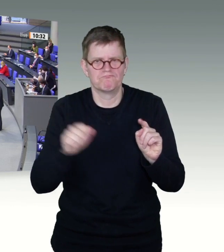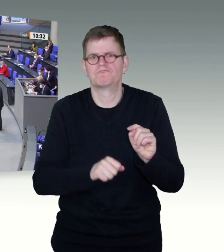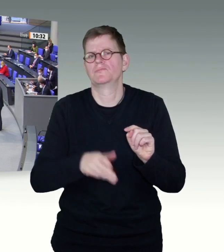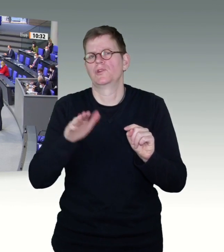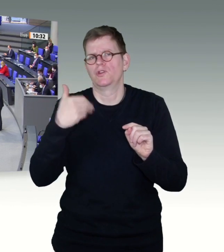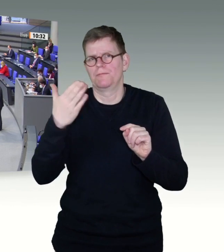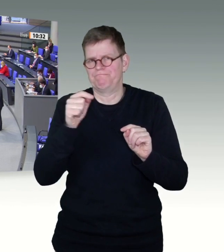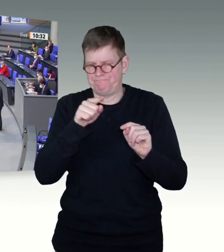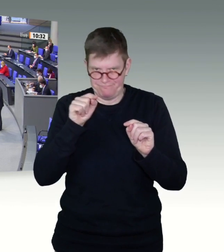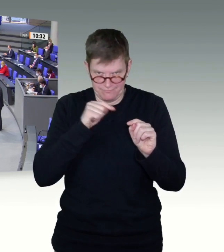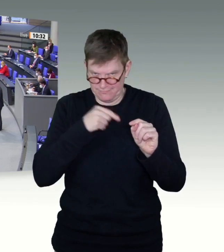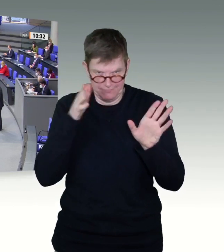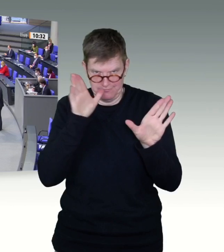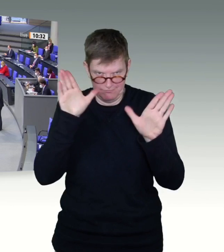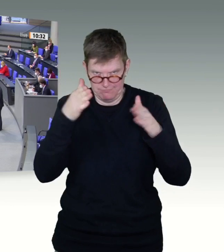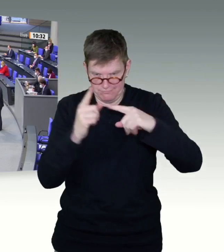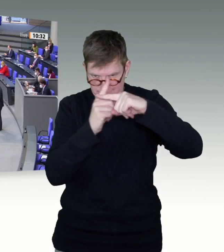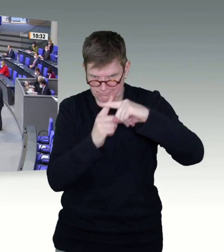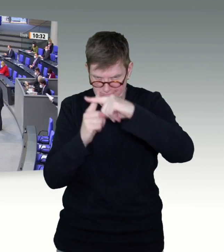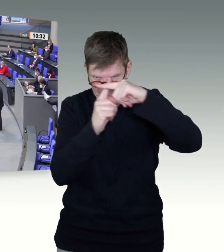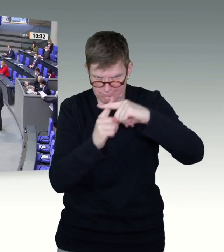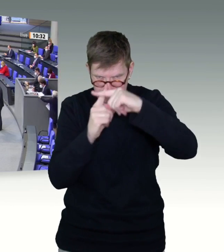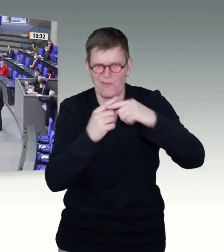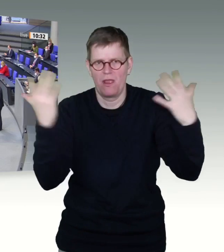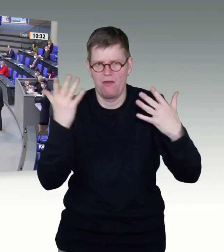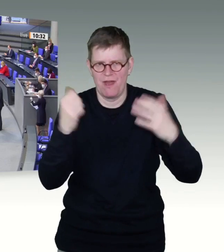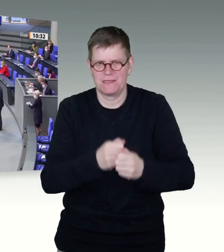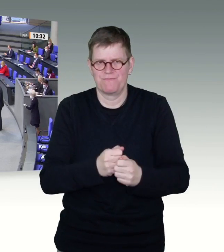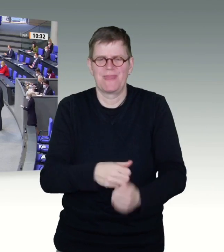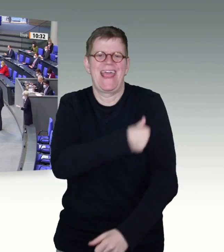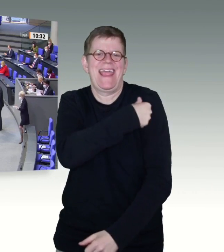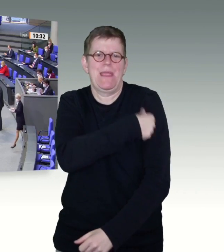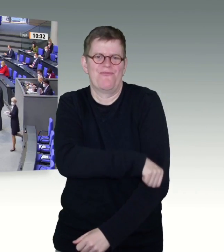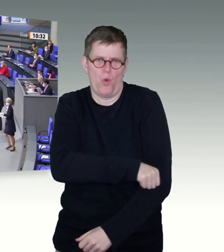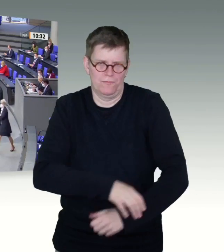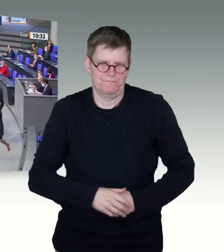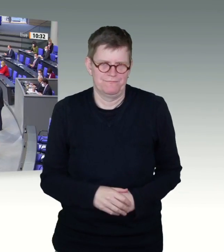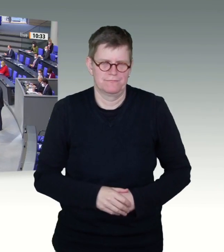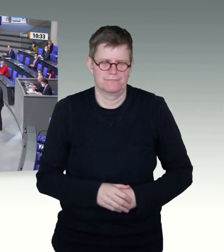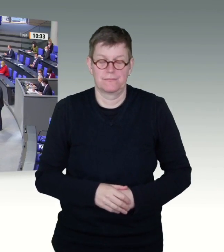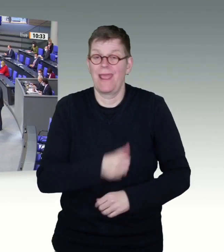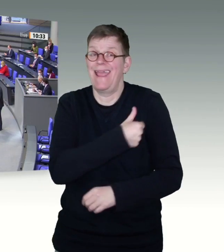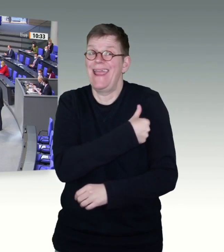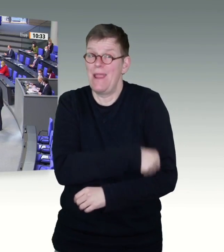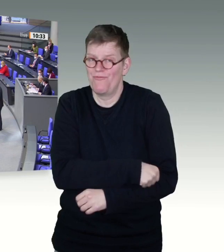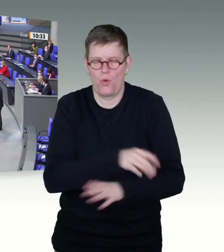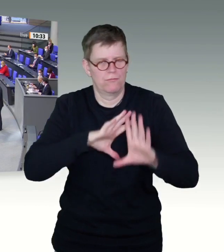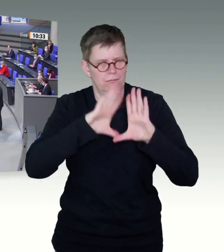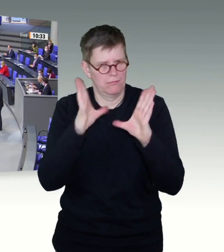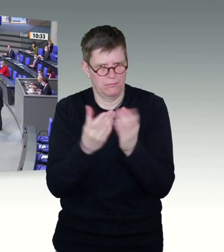Allheilmittelimpfung. Und die Bevölkerung wird immer weiter mit PCR, Schnell- oder Antigentests auf unbestimmte Zeit